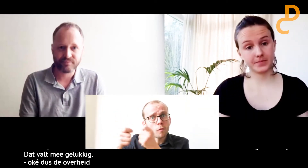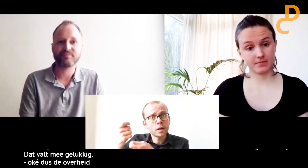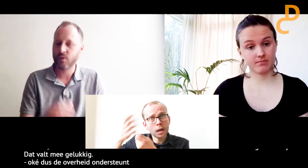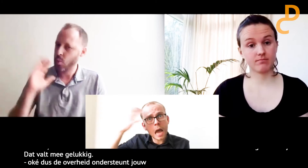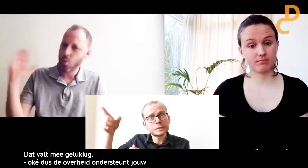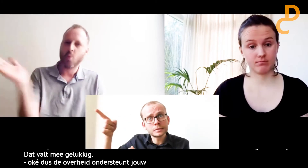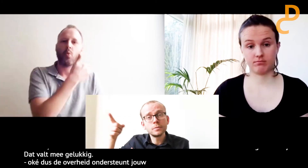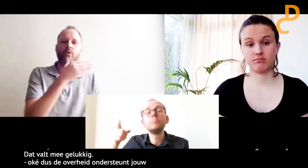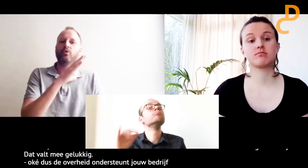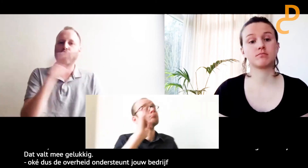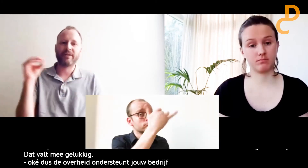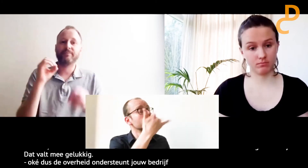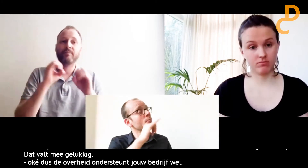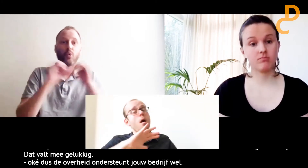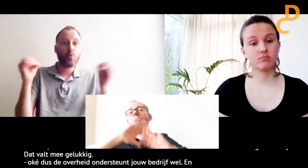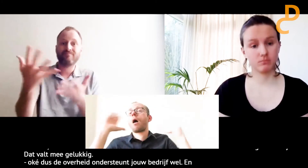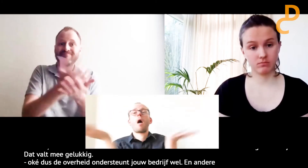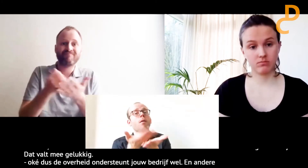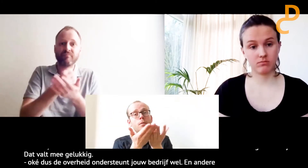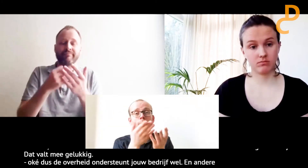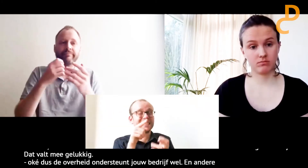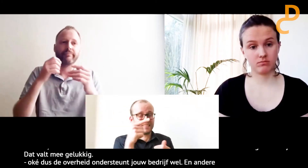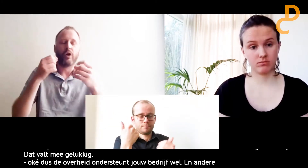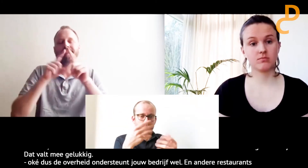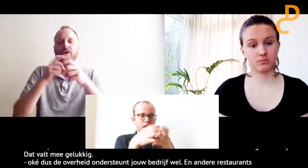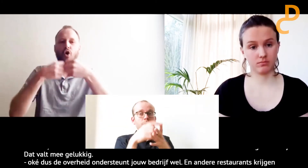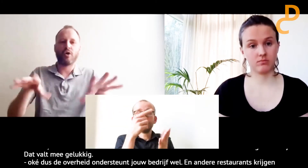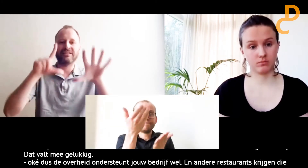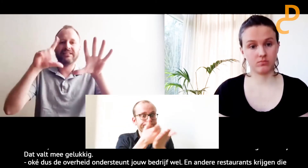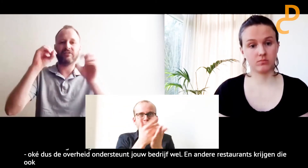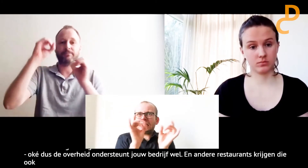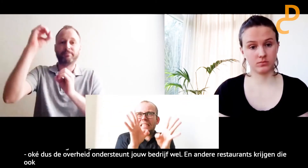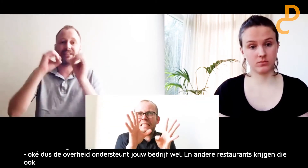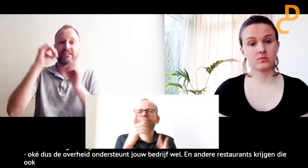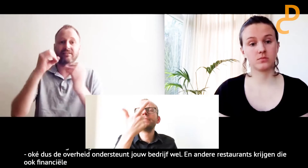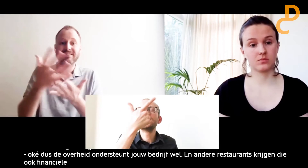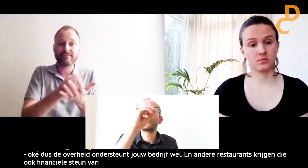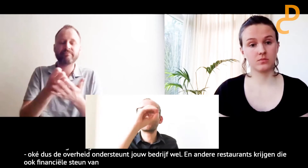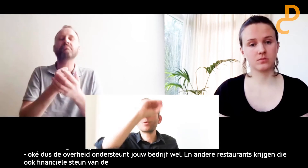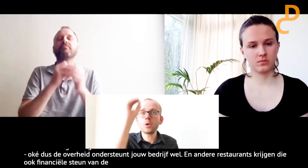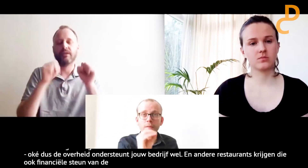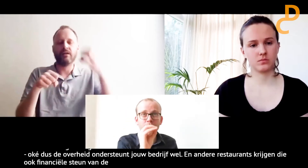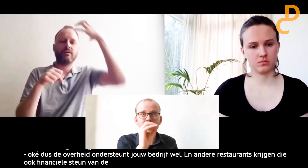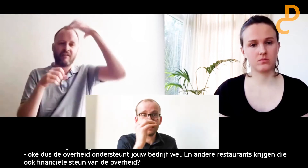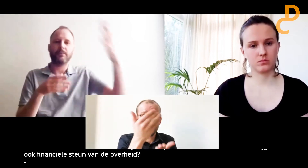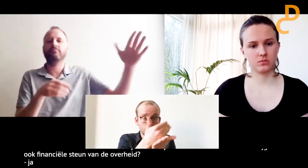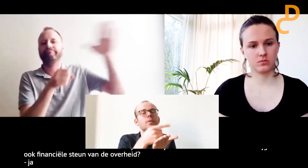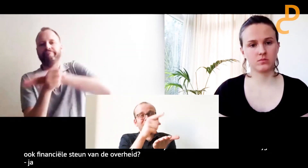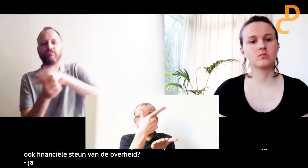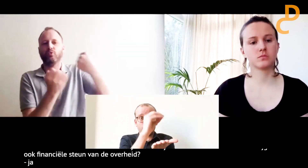die ook financiële steun vanuit de overheid? Ja, allemaal. Alle bedrijven dus nu geen inkomen meer hebben. Daarvan wordt 70